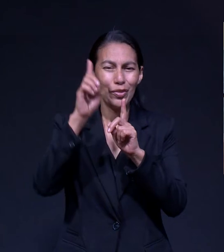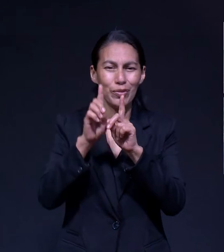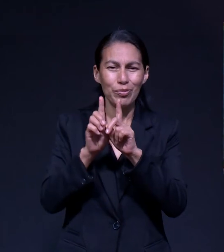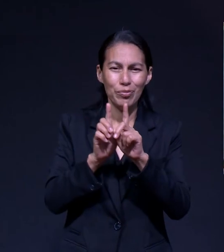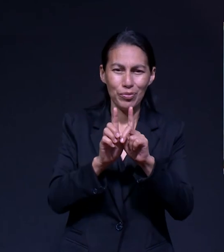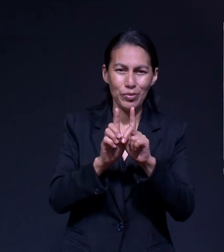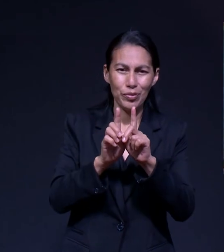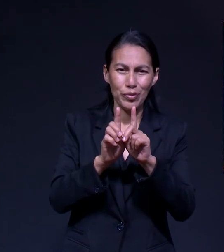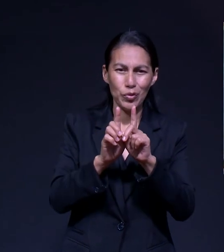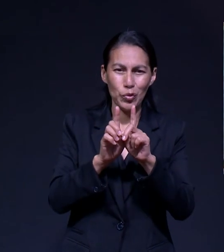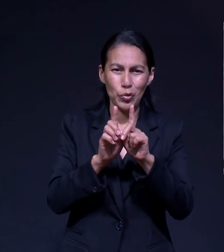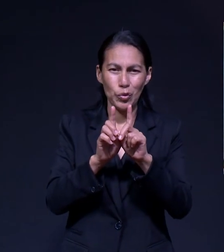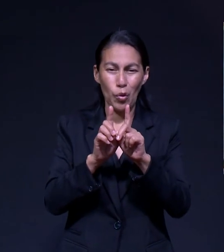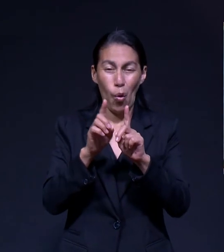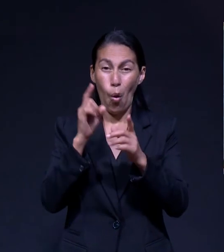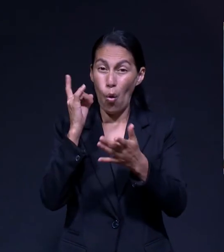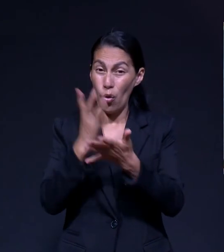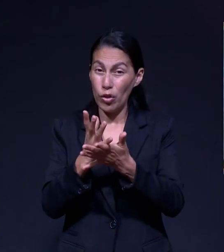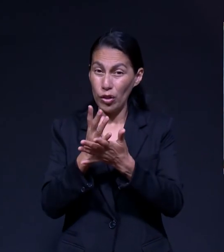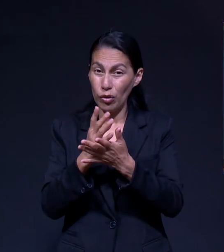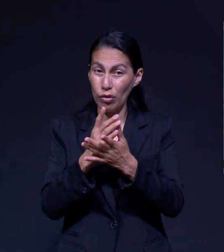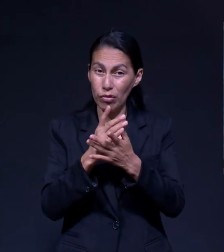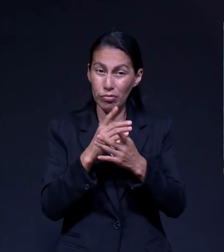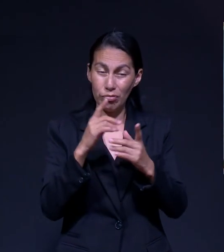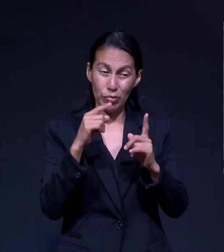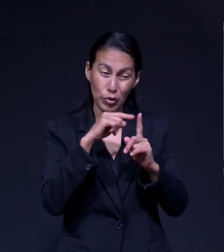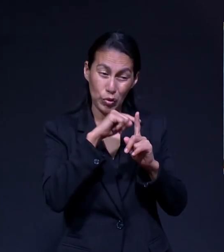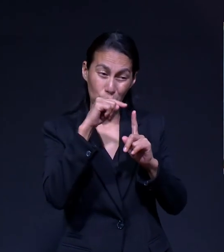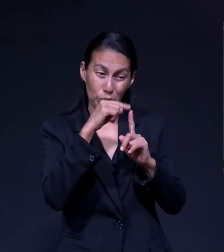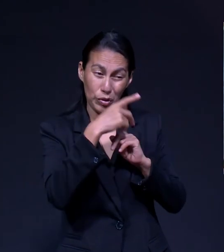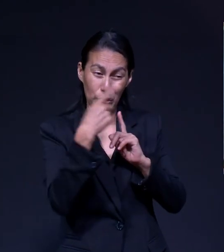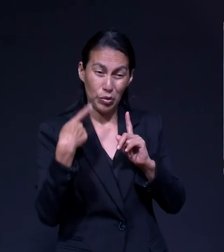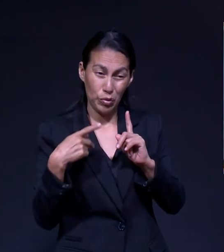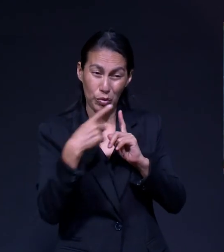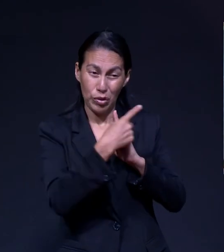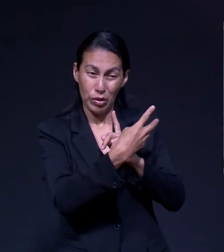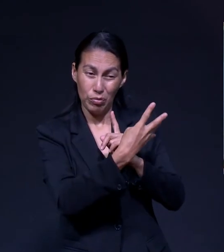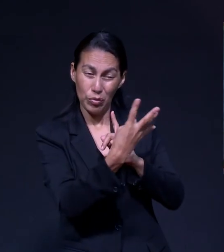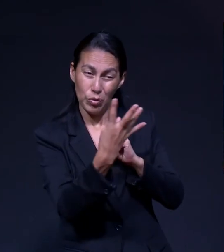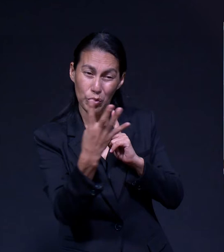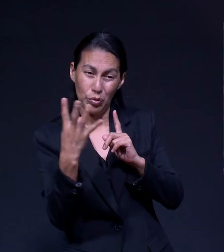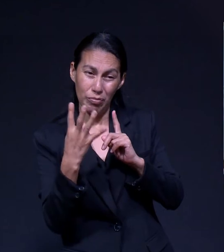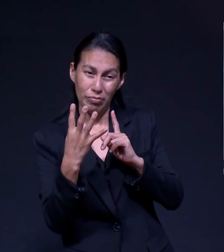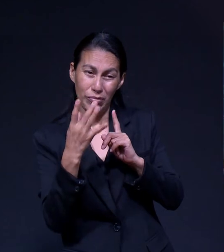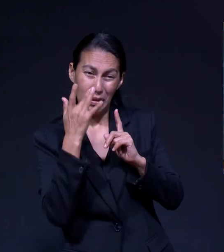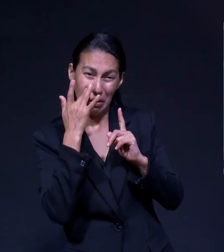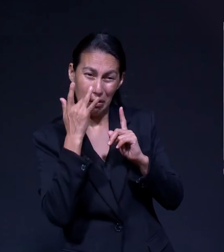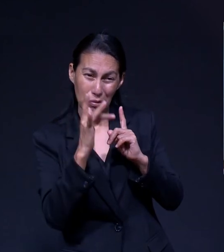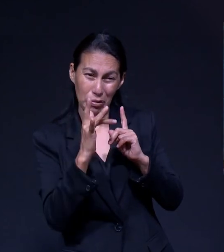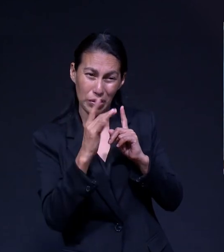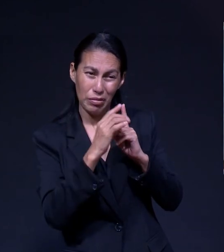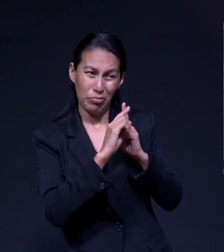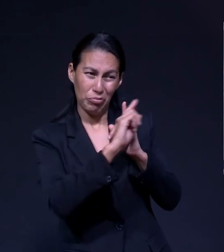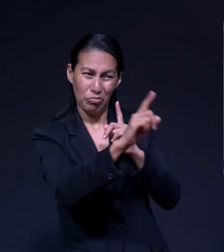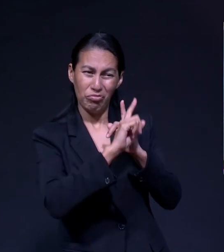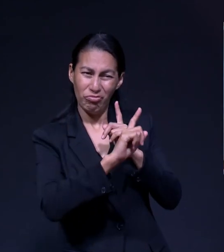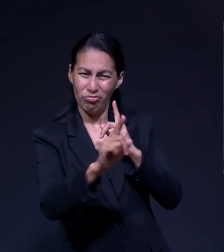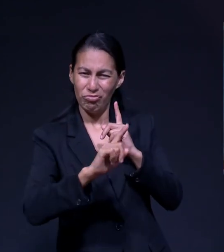Y Tu Has Llegado A Escribir Algún Libro Alguna De Tus Experiencias Con Dios En Oración O De Tus